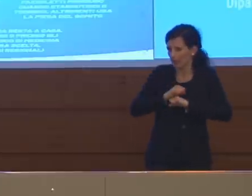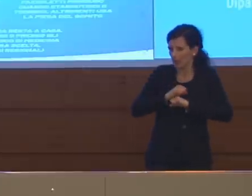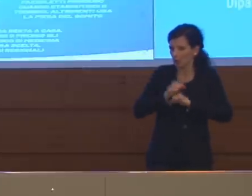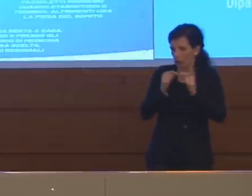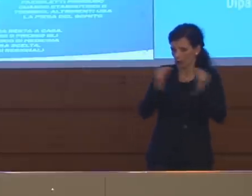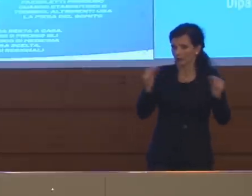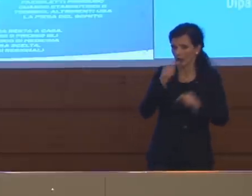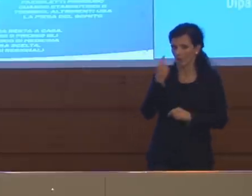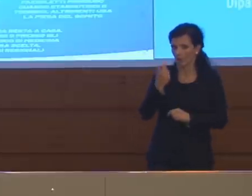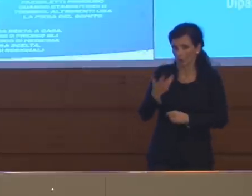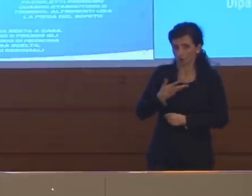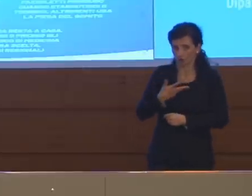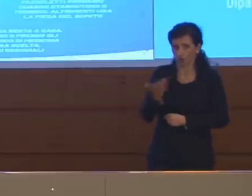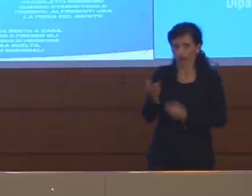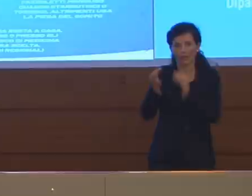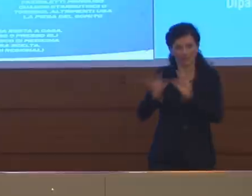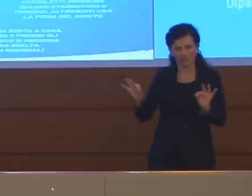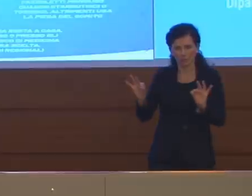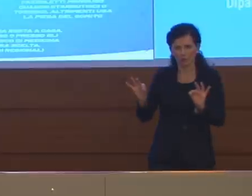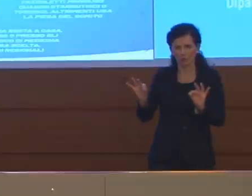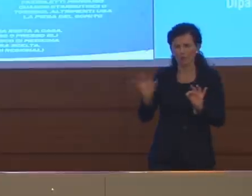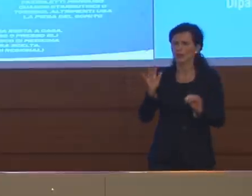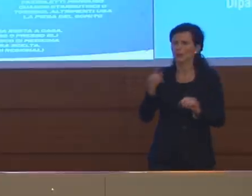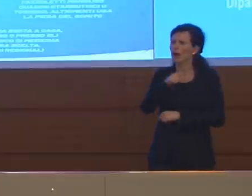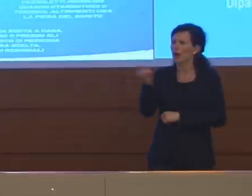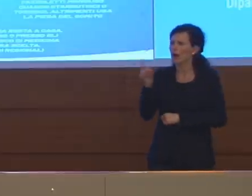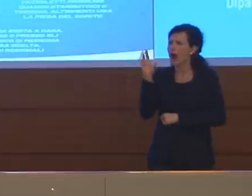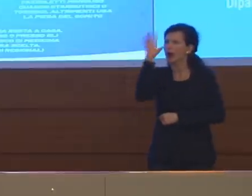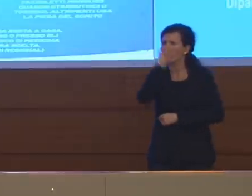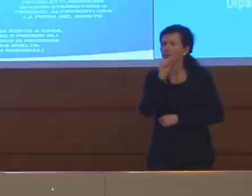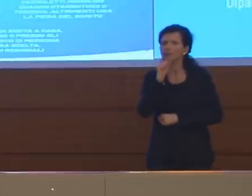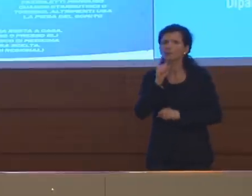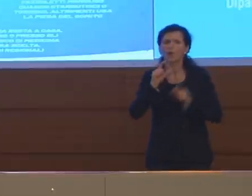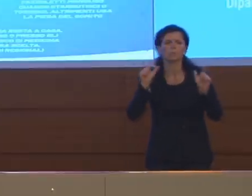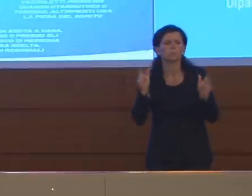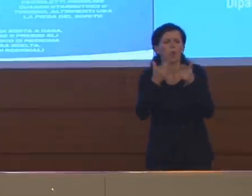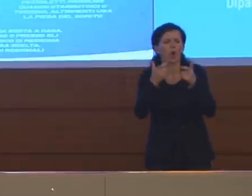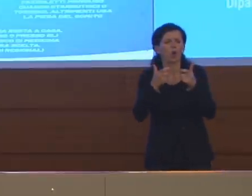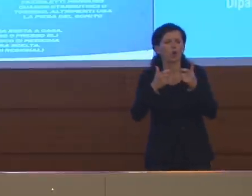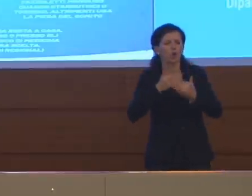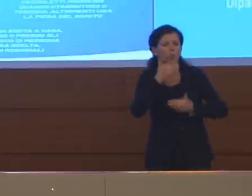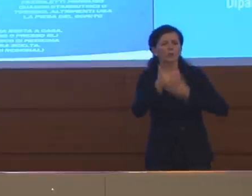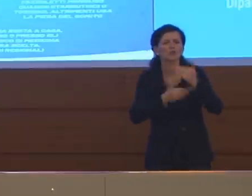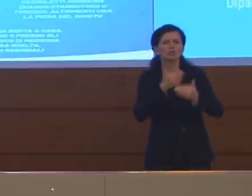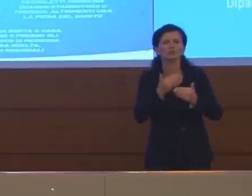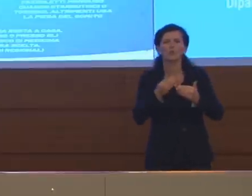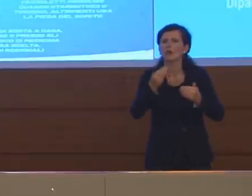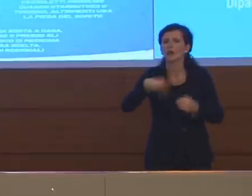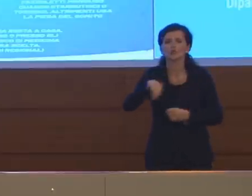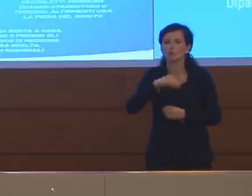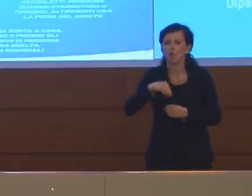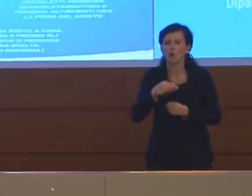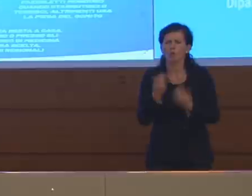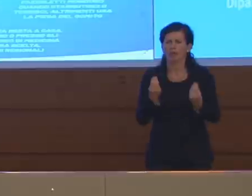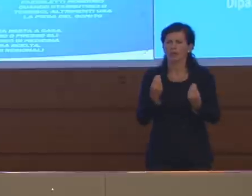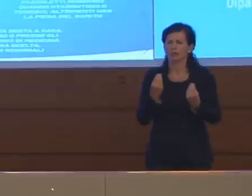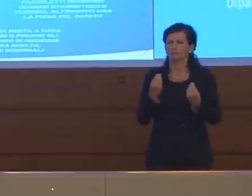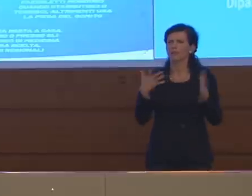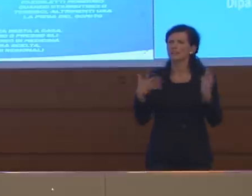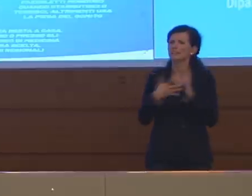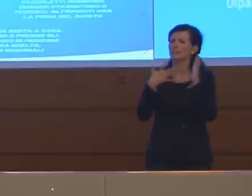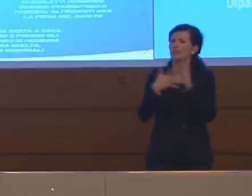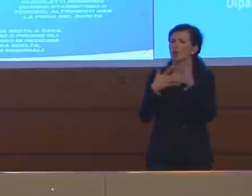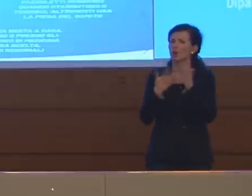capire se voi avete capito dove si inceppa questo meccanismo. Come mai ancora c'è questa difficoltà